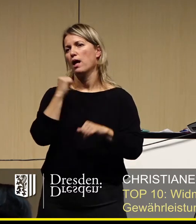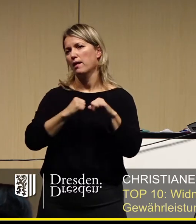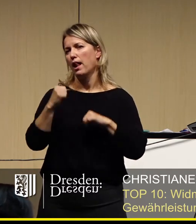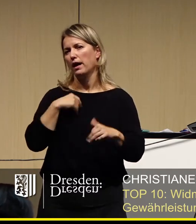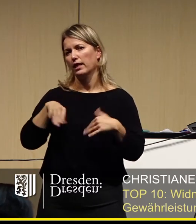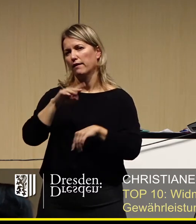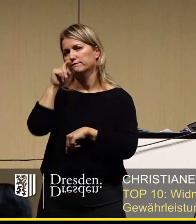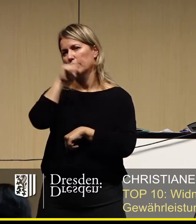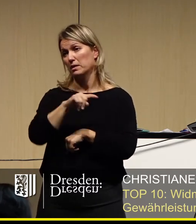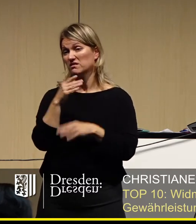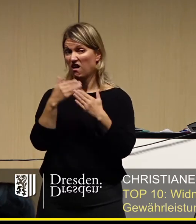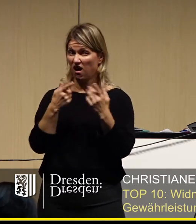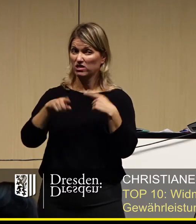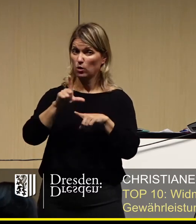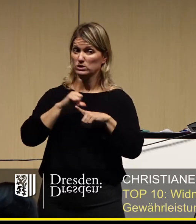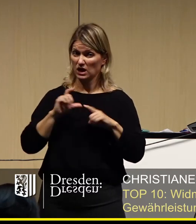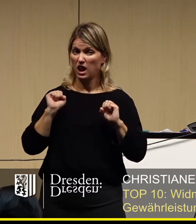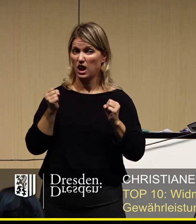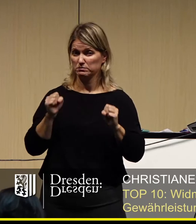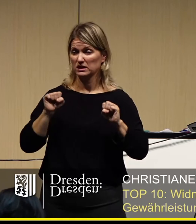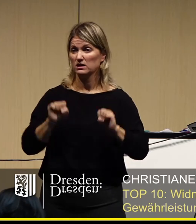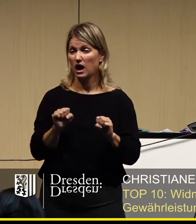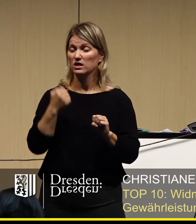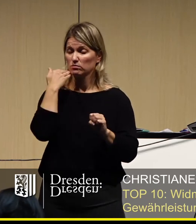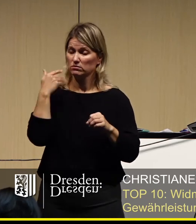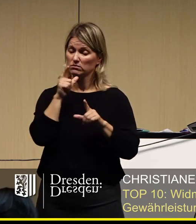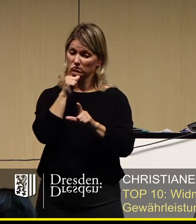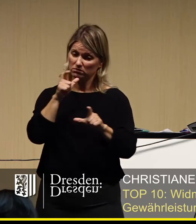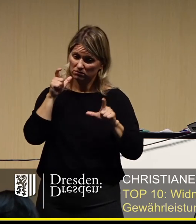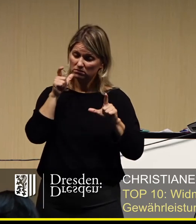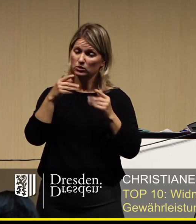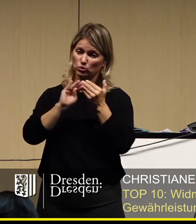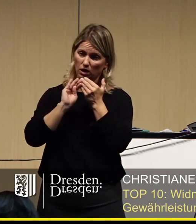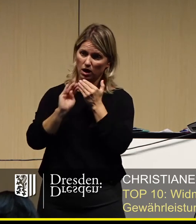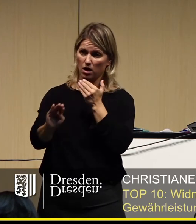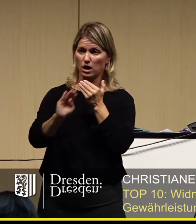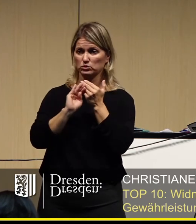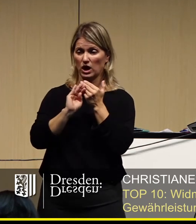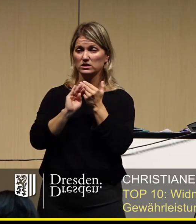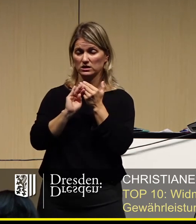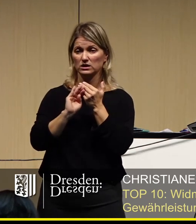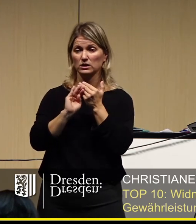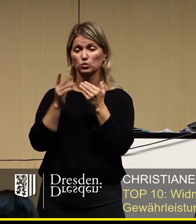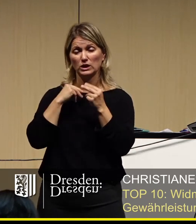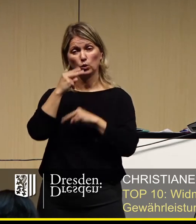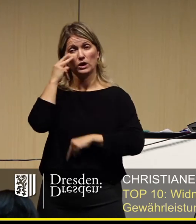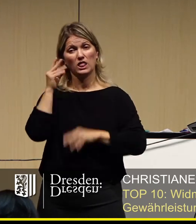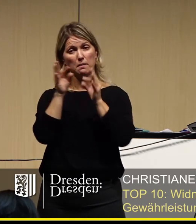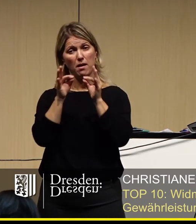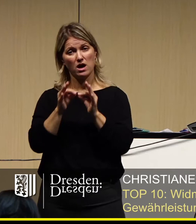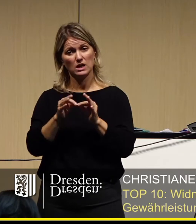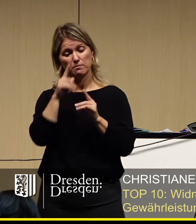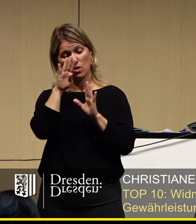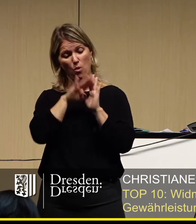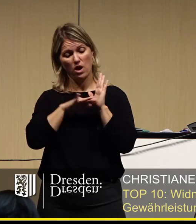Wir haben es selber in der Hand. Also Masken auf, Abstand halten und alle anderen Hygienemaßnahmen ebenfalls.